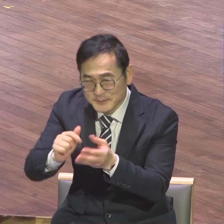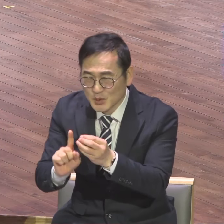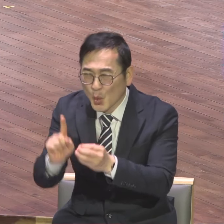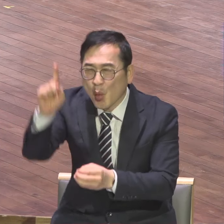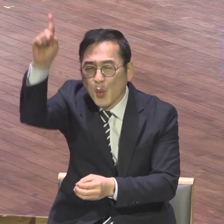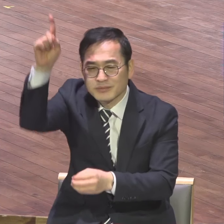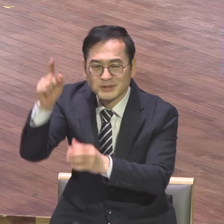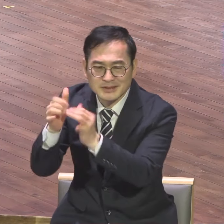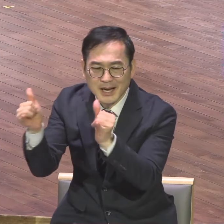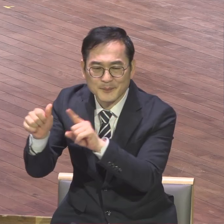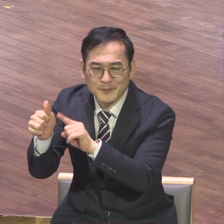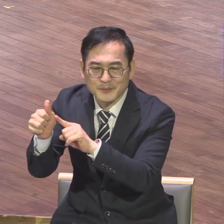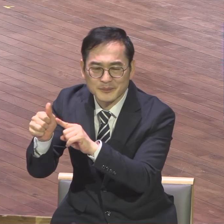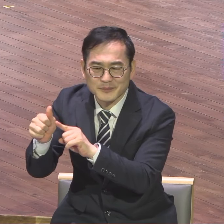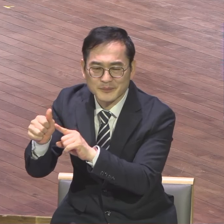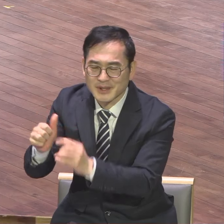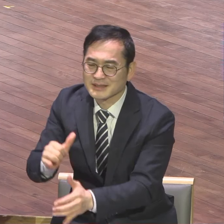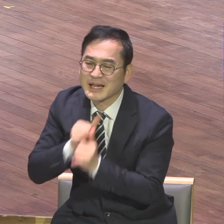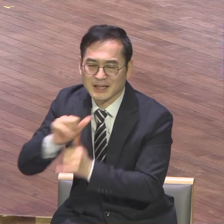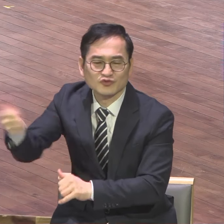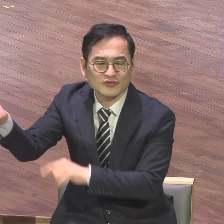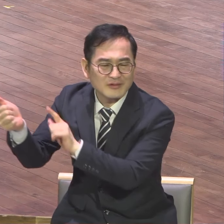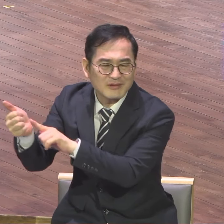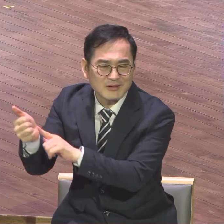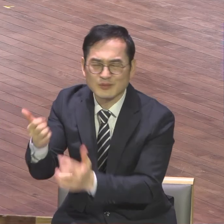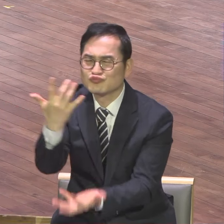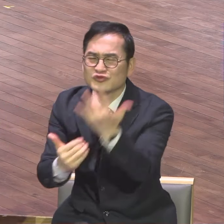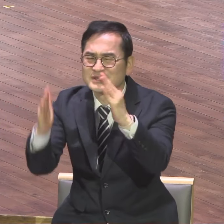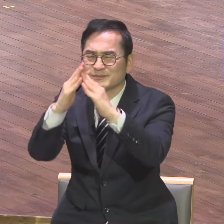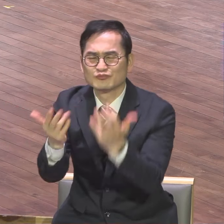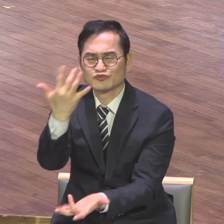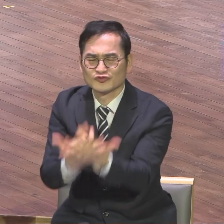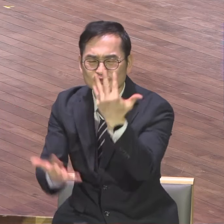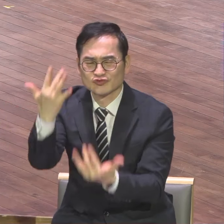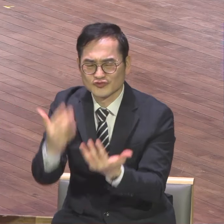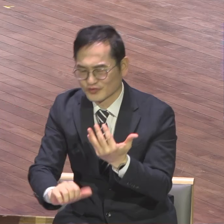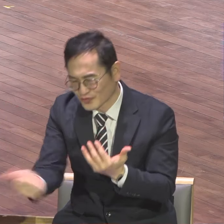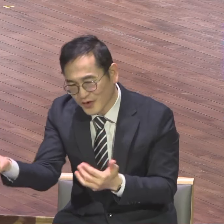한기총 총회장을 몇 번 했다고 상 줍니까? 자살 안 했는데